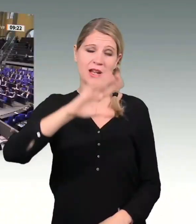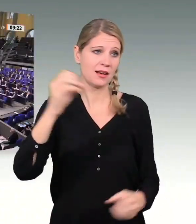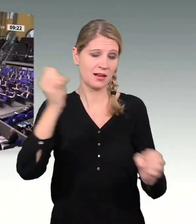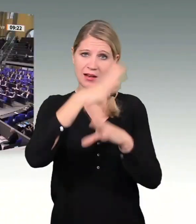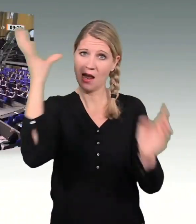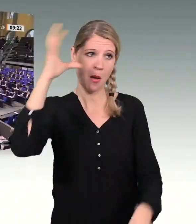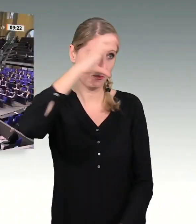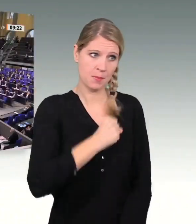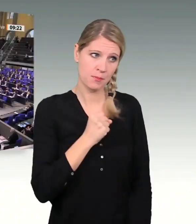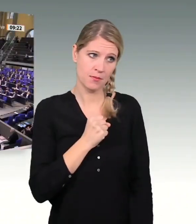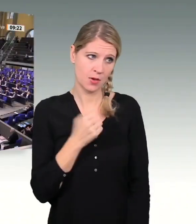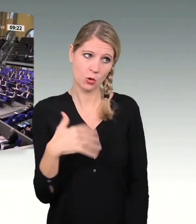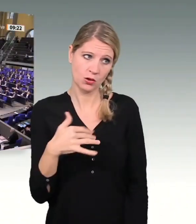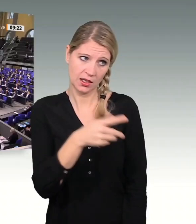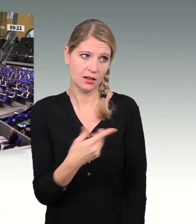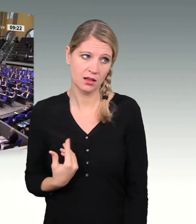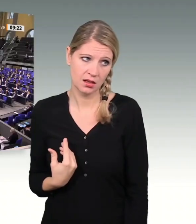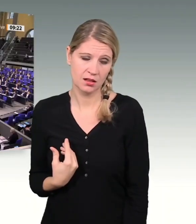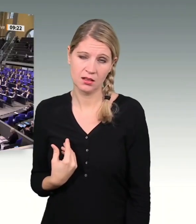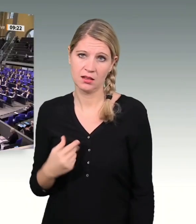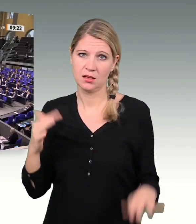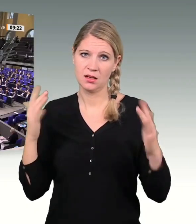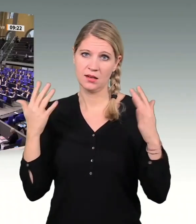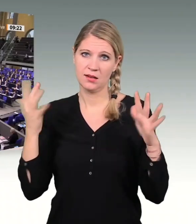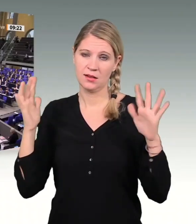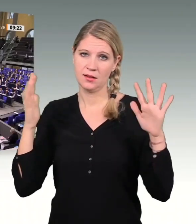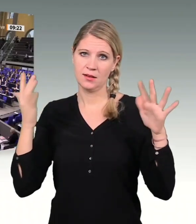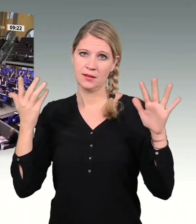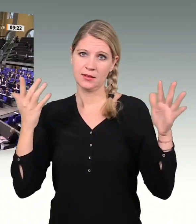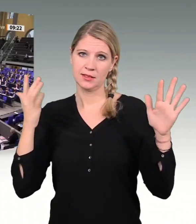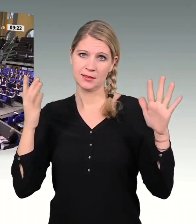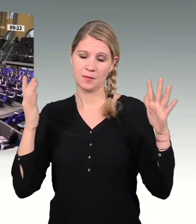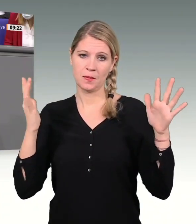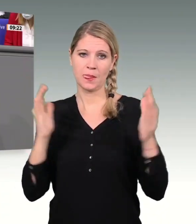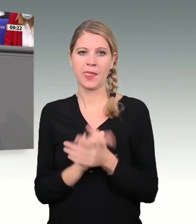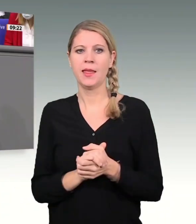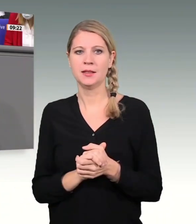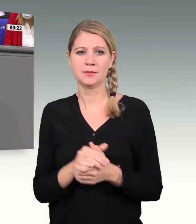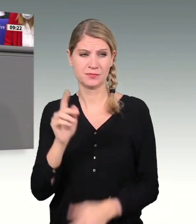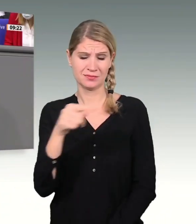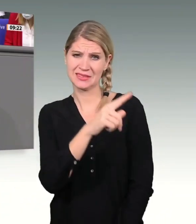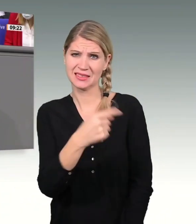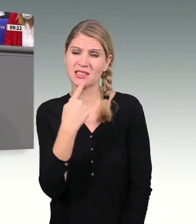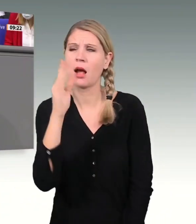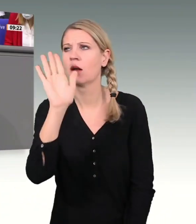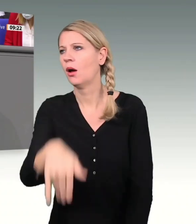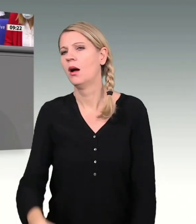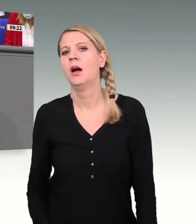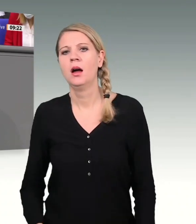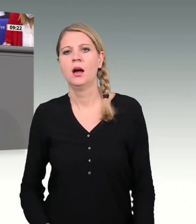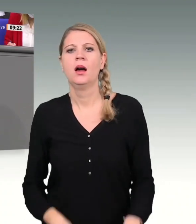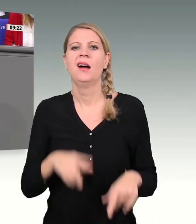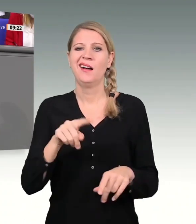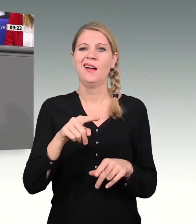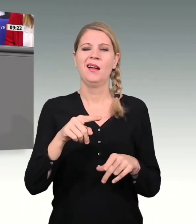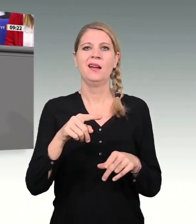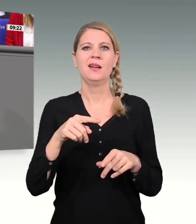wer dann sagt, er will gegen diese